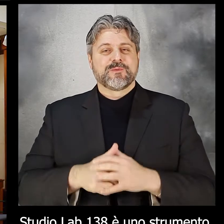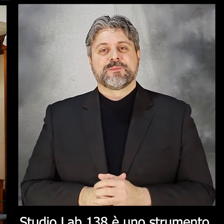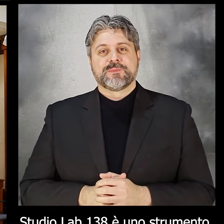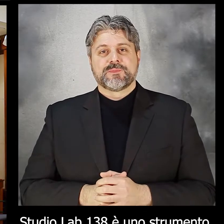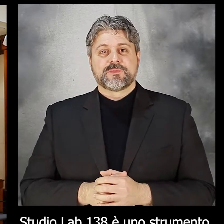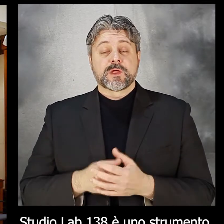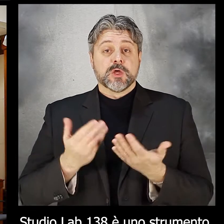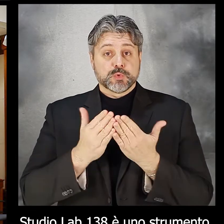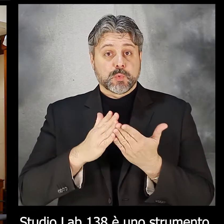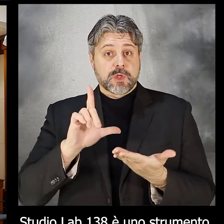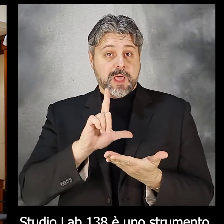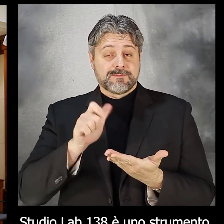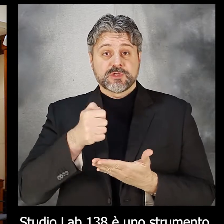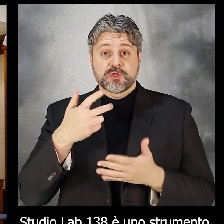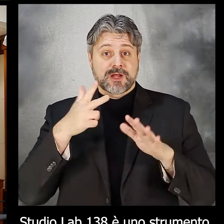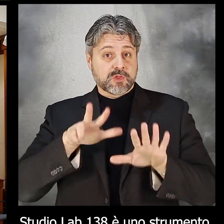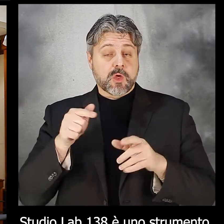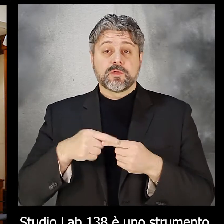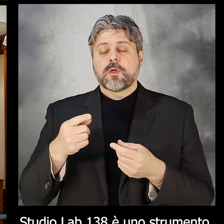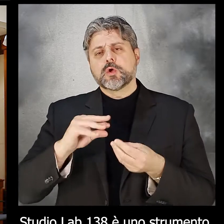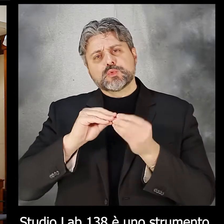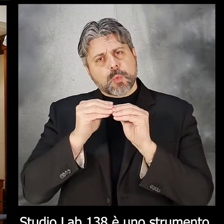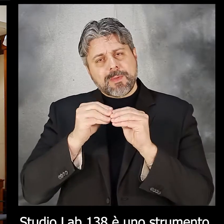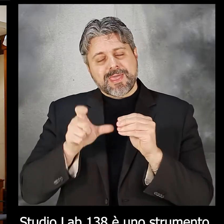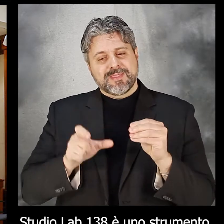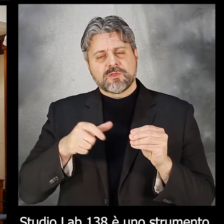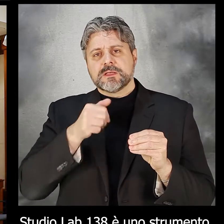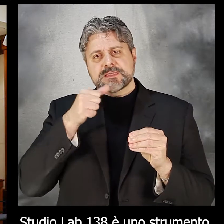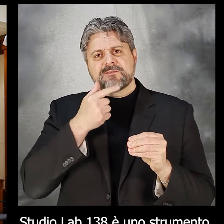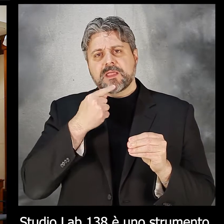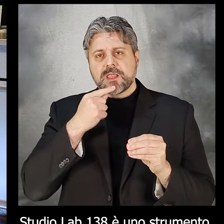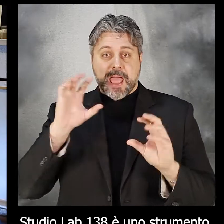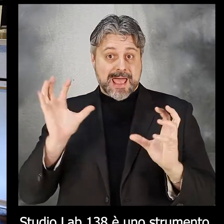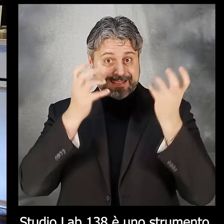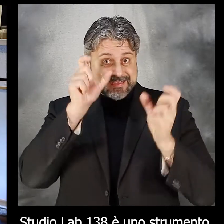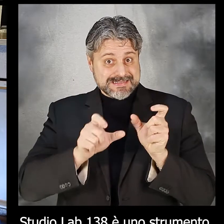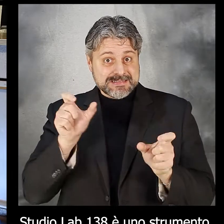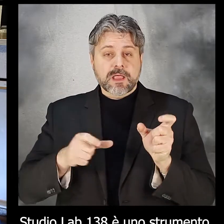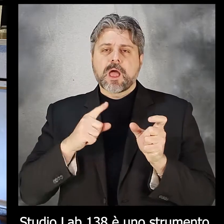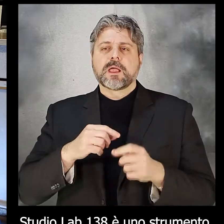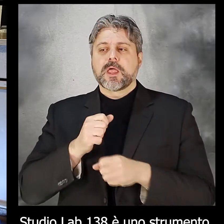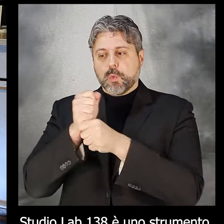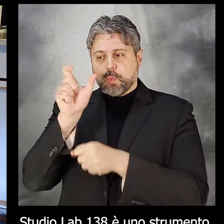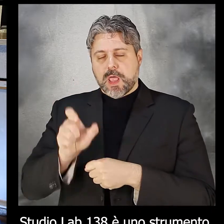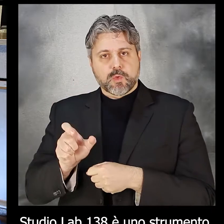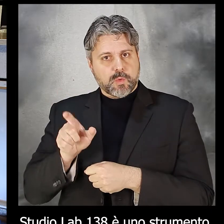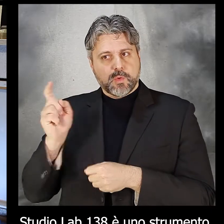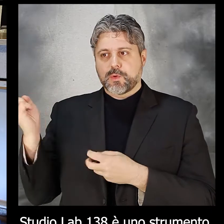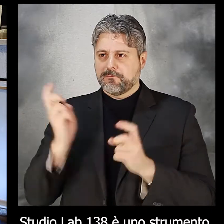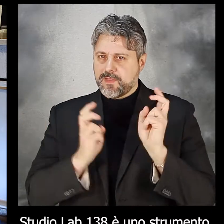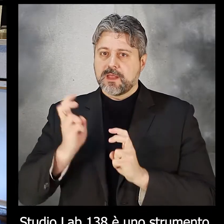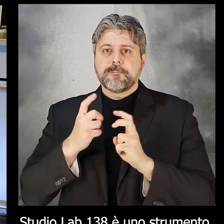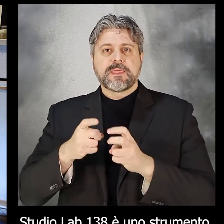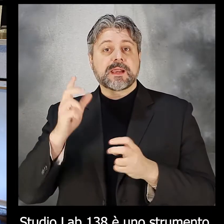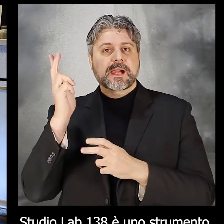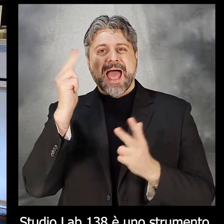138 è uno strumento con cui si sta attivando una rete di artisti e curatori per promuovere l'arte